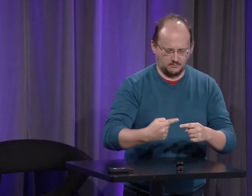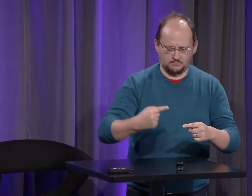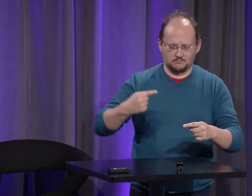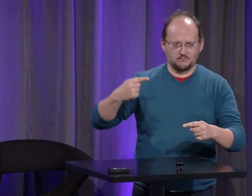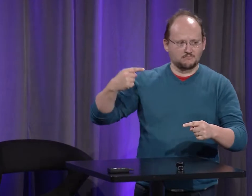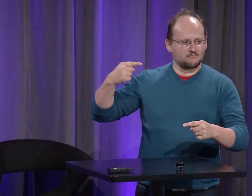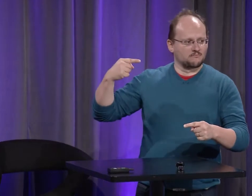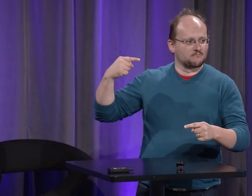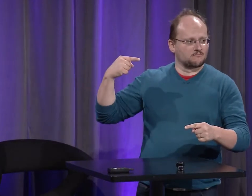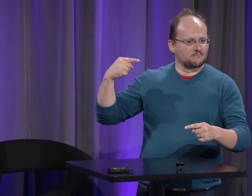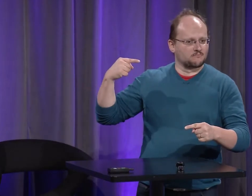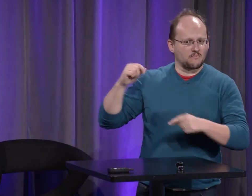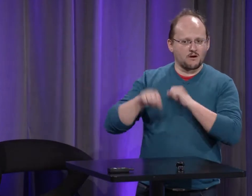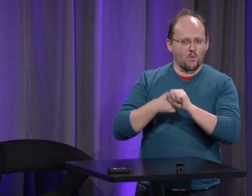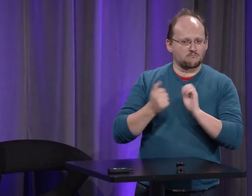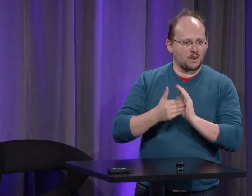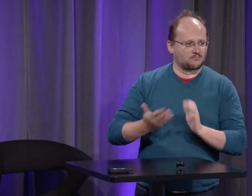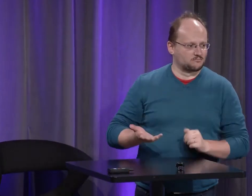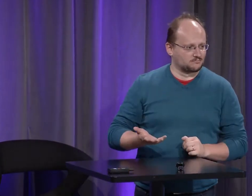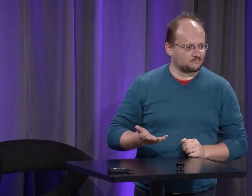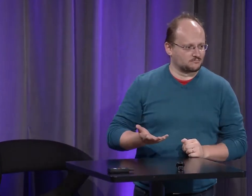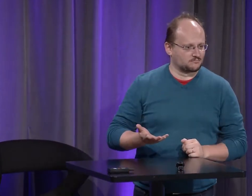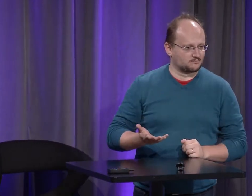000 ans, ça voudrait revenir en arrière, en l'an 1000.